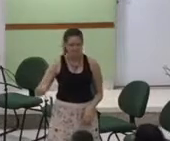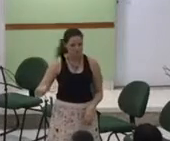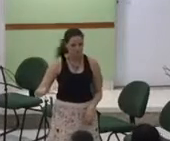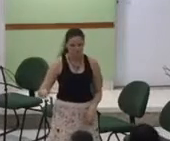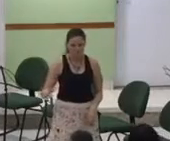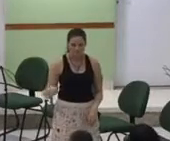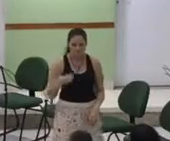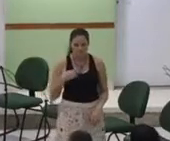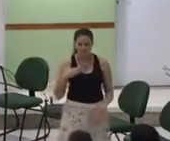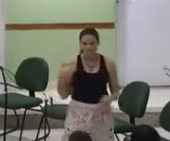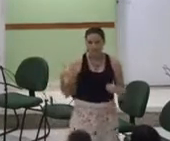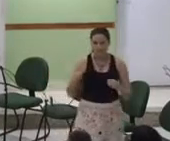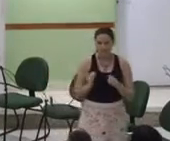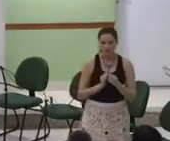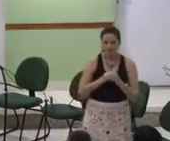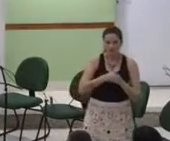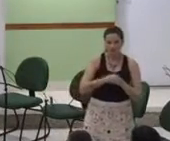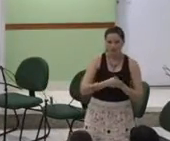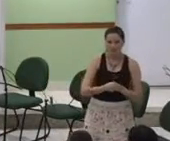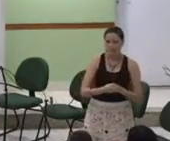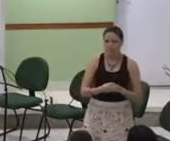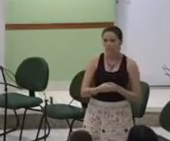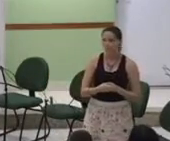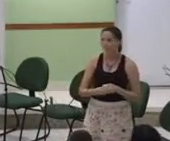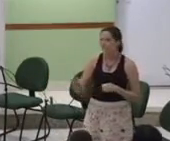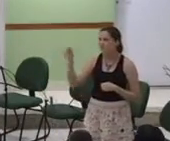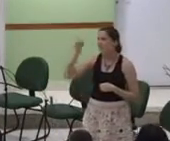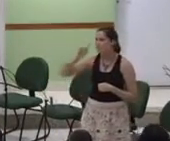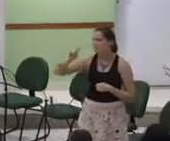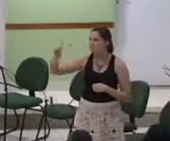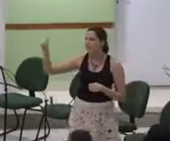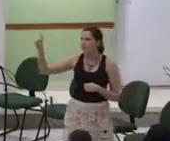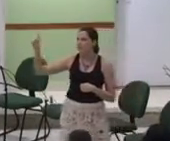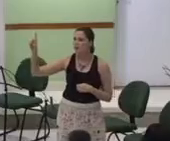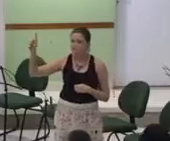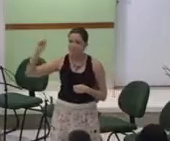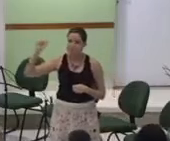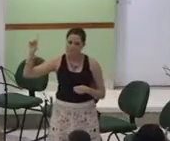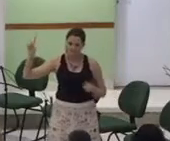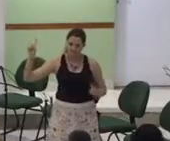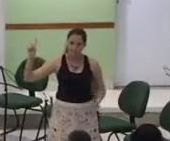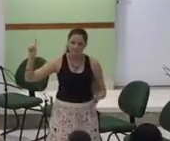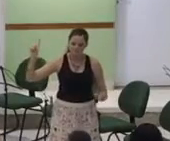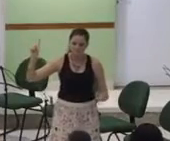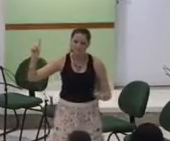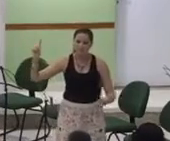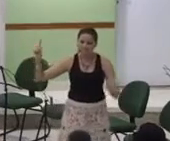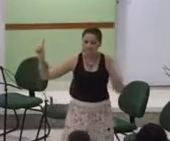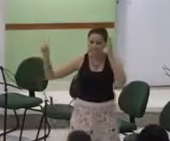esconder Sempre sabes onde estou